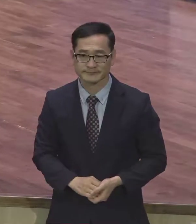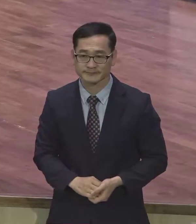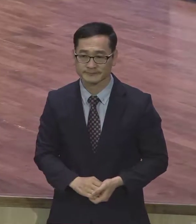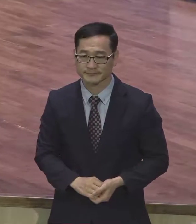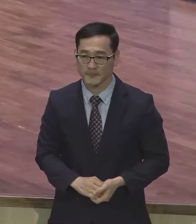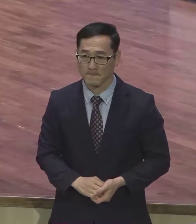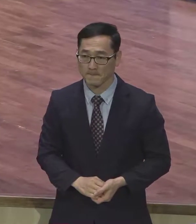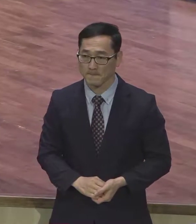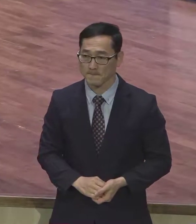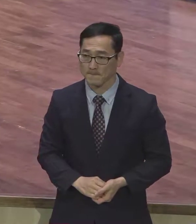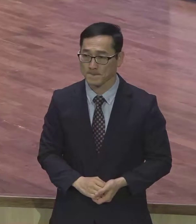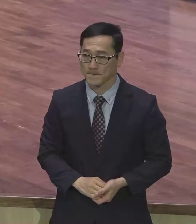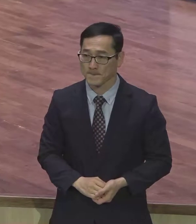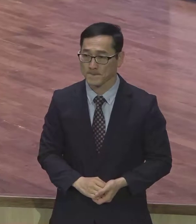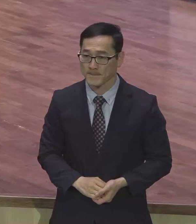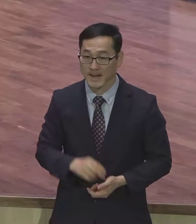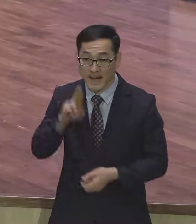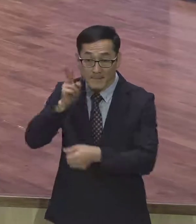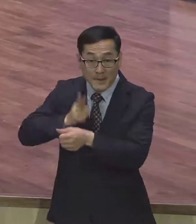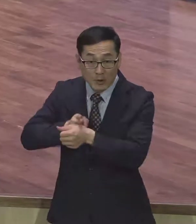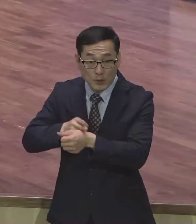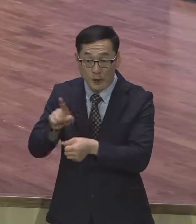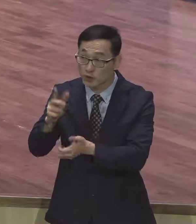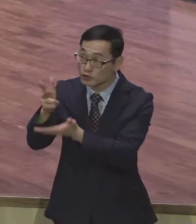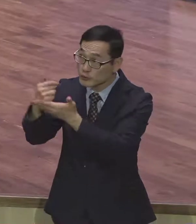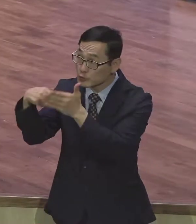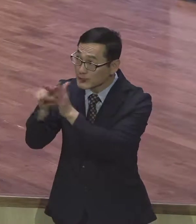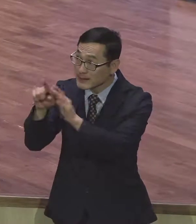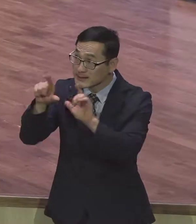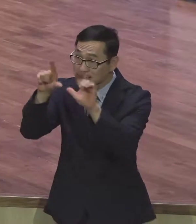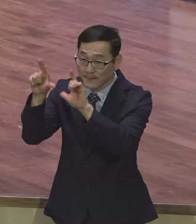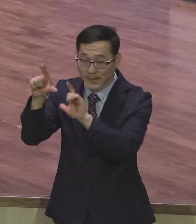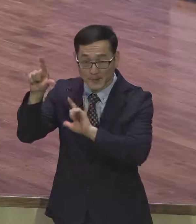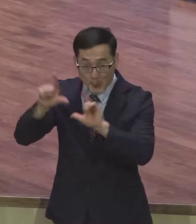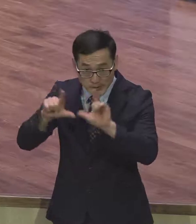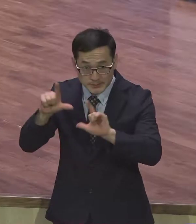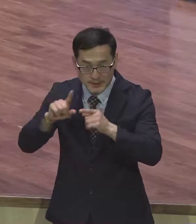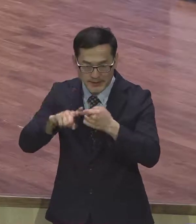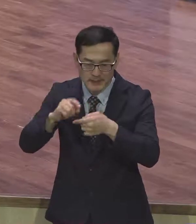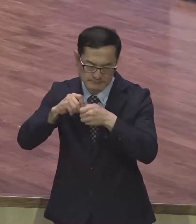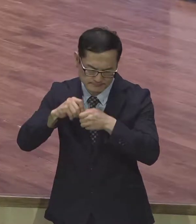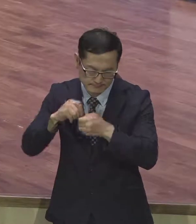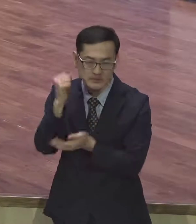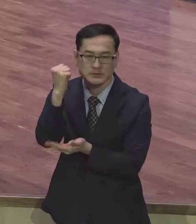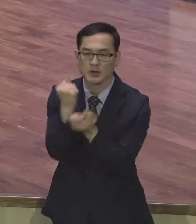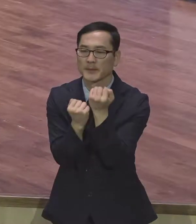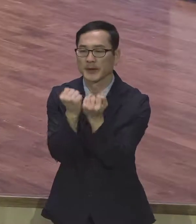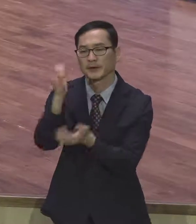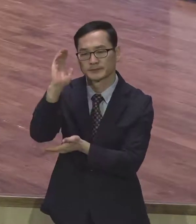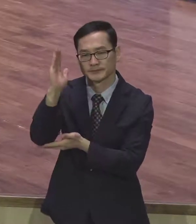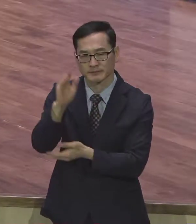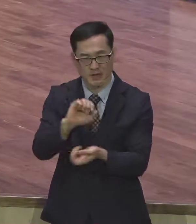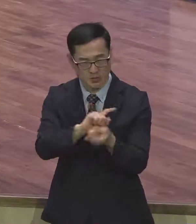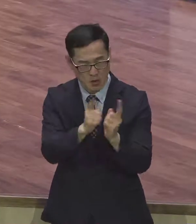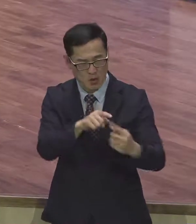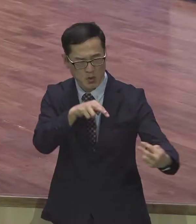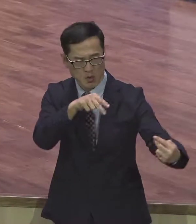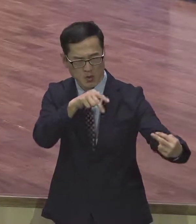사도 바울은 교회 안에서 주를 위한 삶의 모습을 더 구체적으로 밝히고 있어요. 서로 비판하지 않는